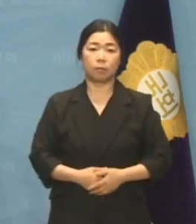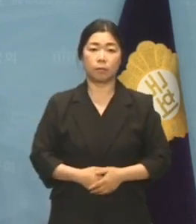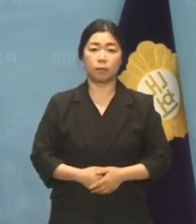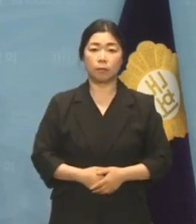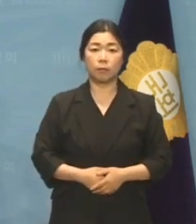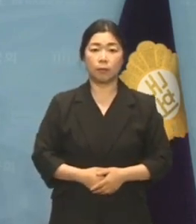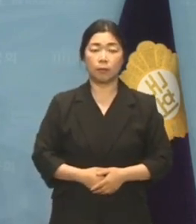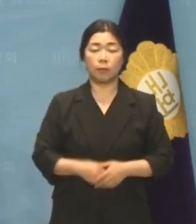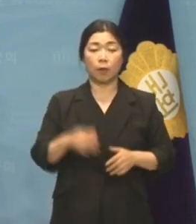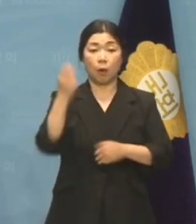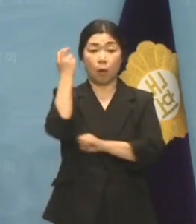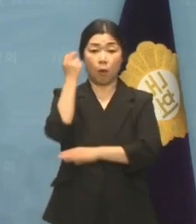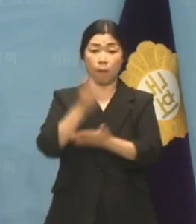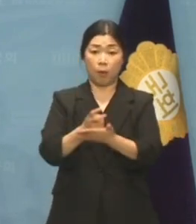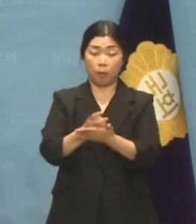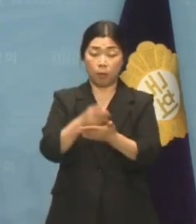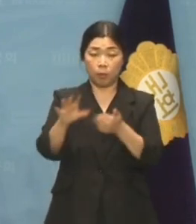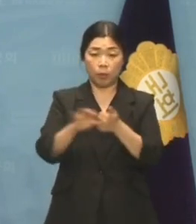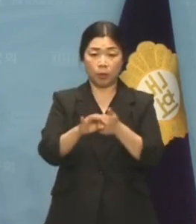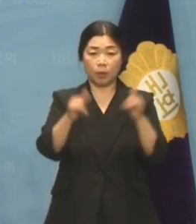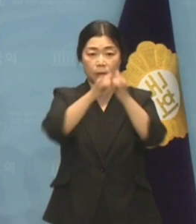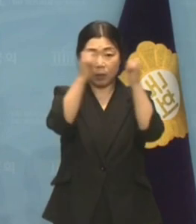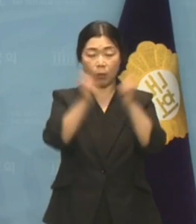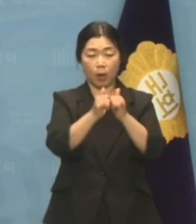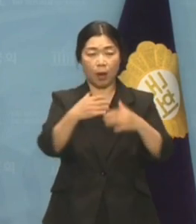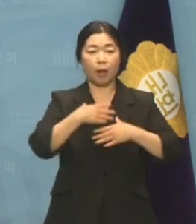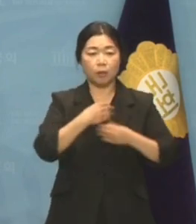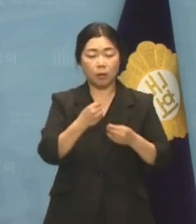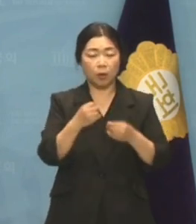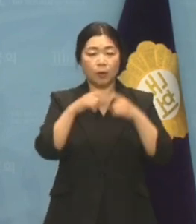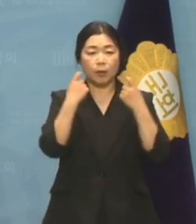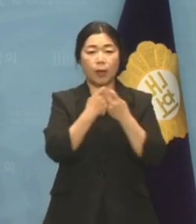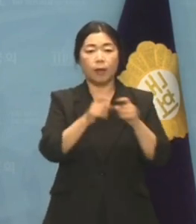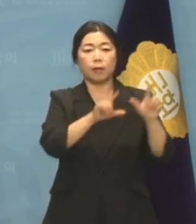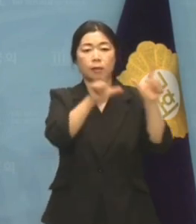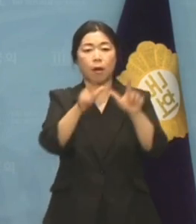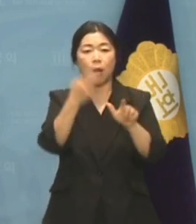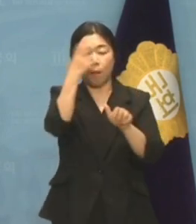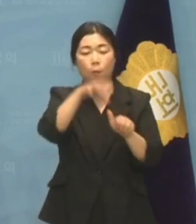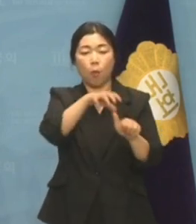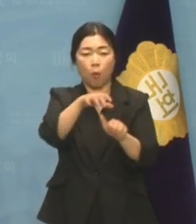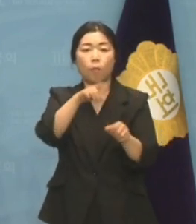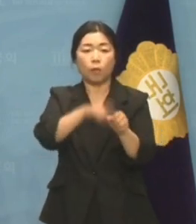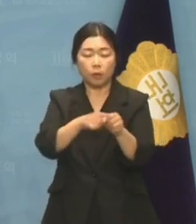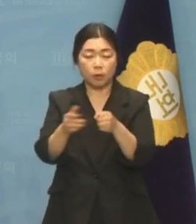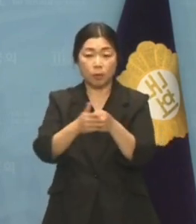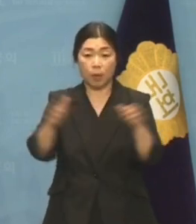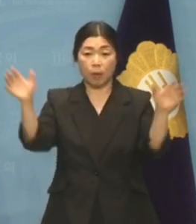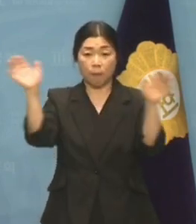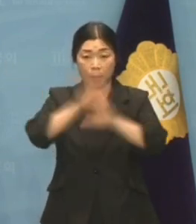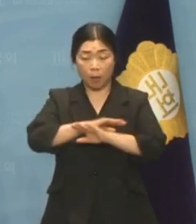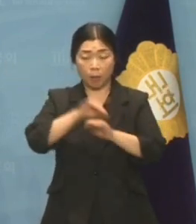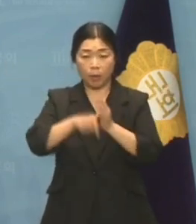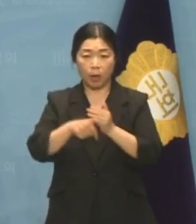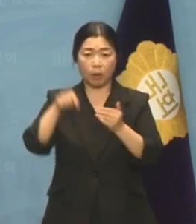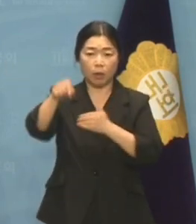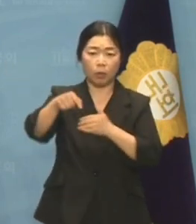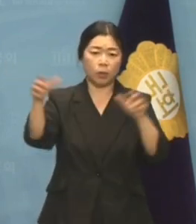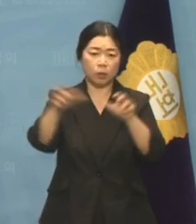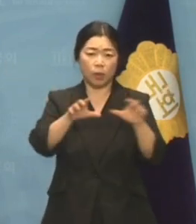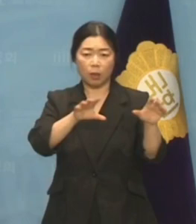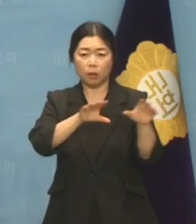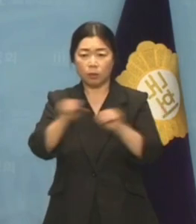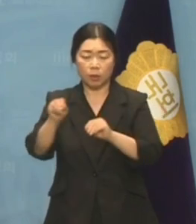사회의 안정질서 유지와 사생활의 평온을 보호하기 위해 야간 오게 집회와 시위를 금지할 필요가